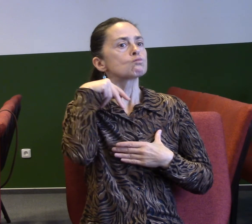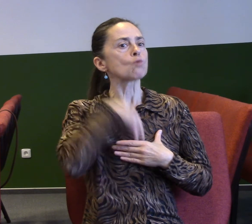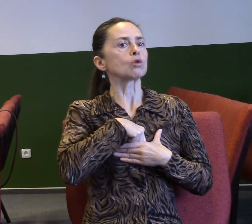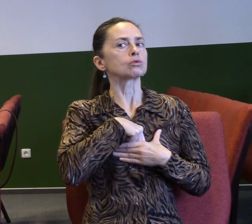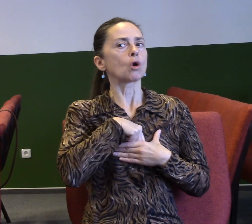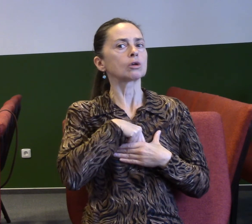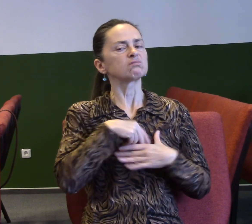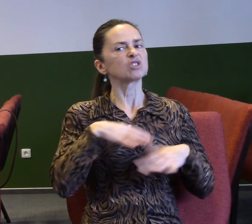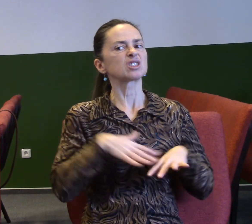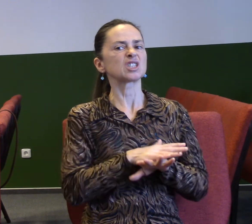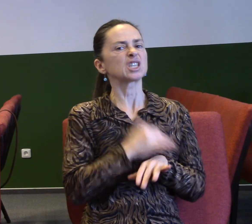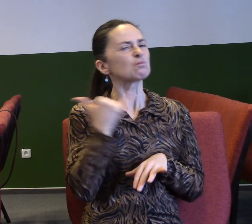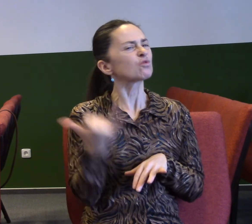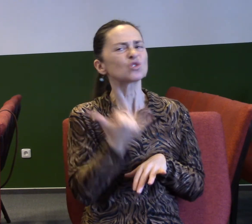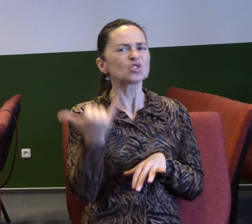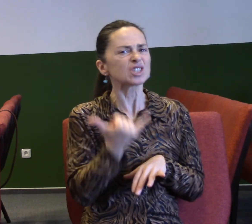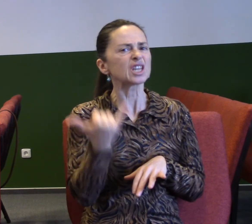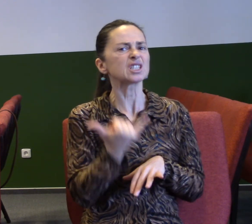Proto je tak důležité třeba odpouštět.